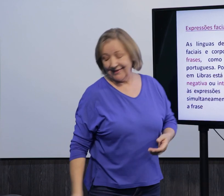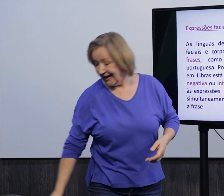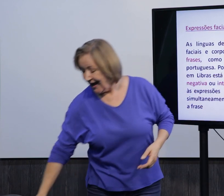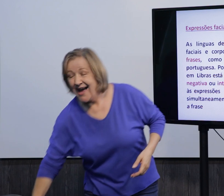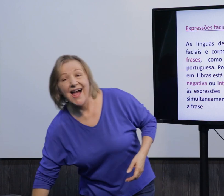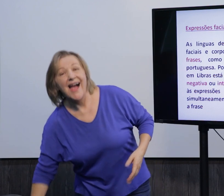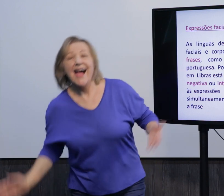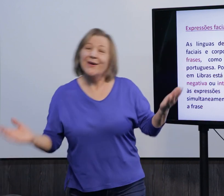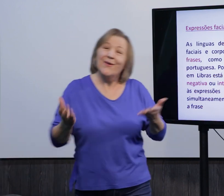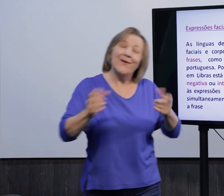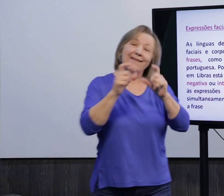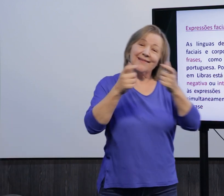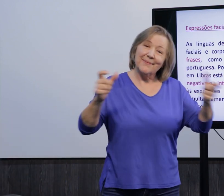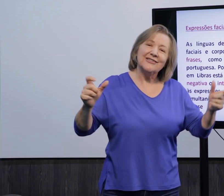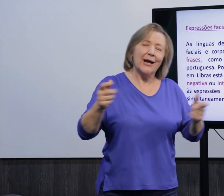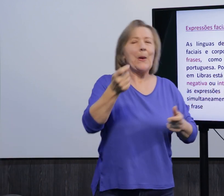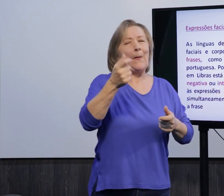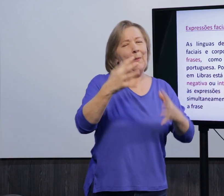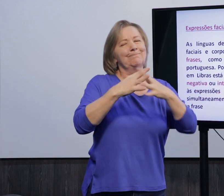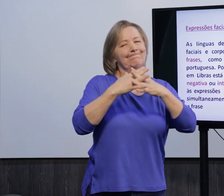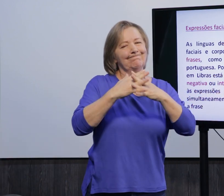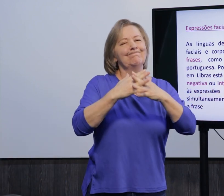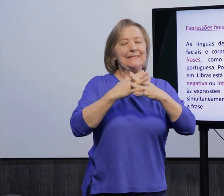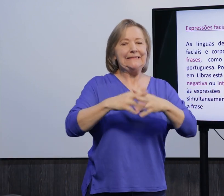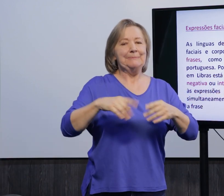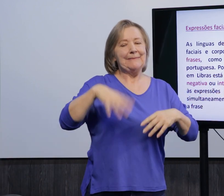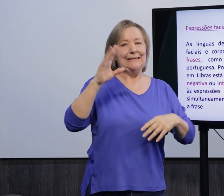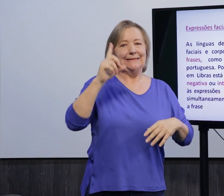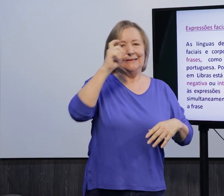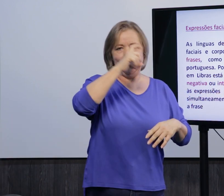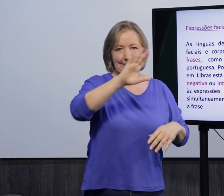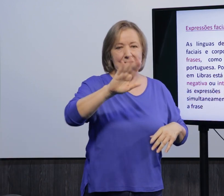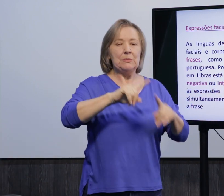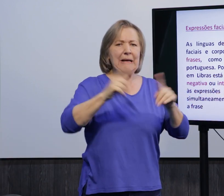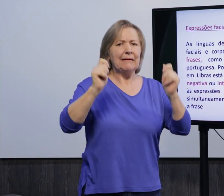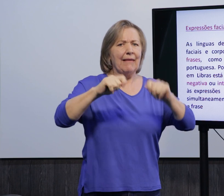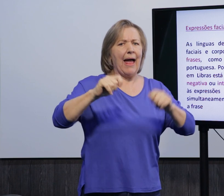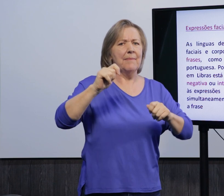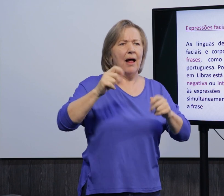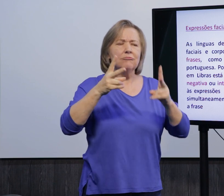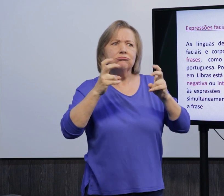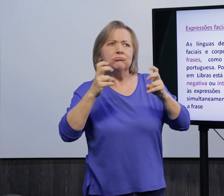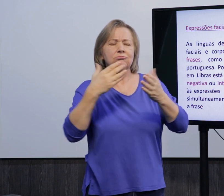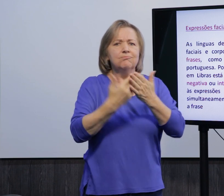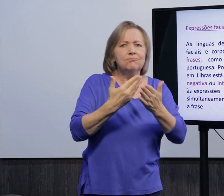Né, então um pouquinho, né, da gramática, que é um pouquinho mais complexo, mais difícil, mas é fácil da gente perceber e estudar e eu vou